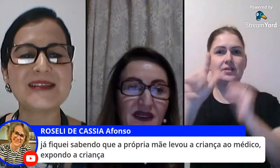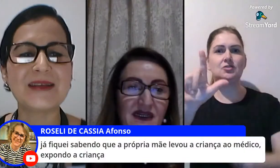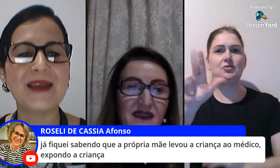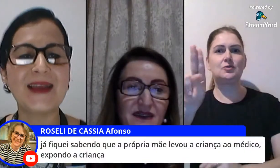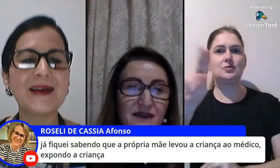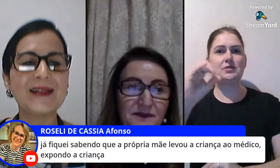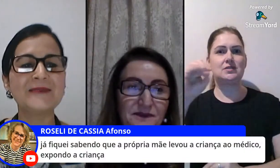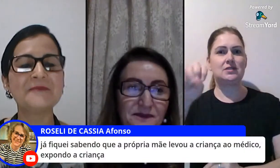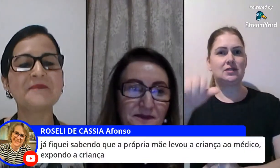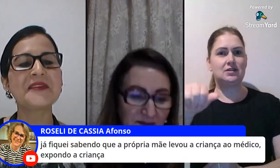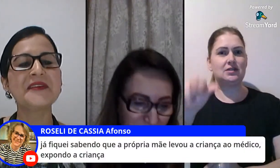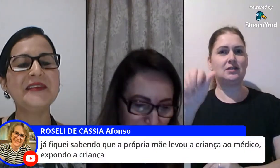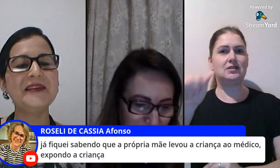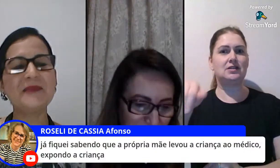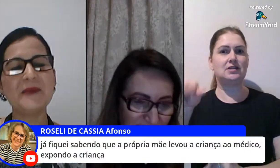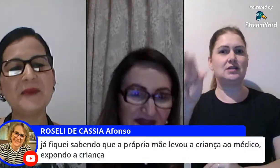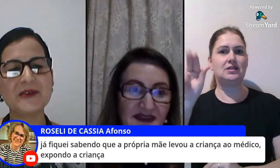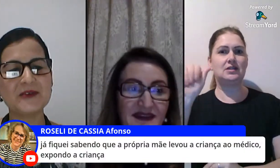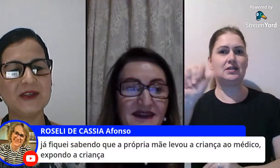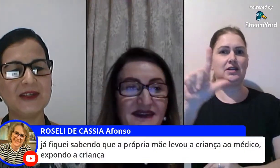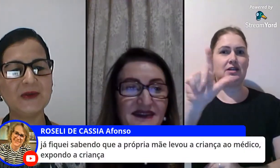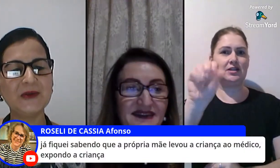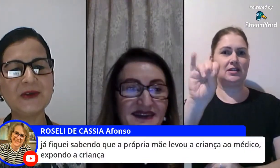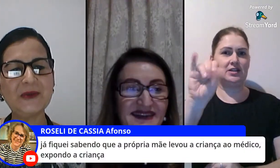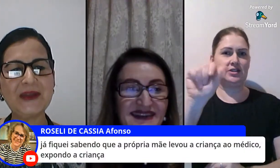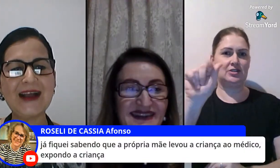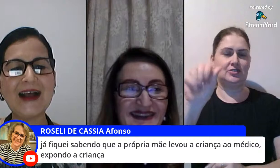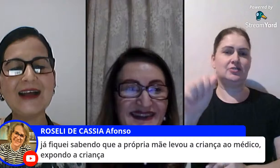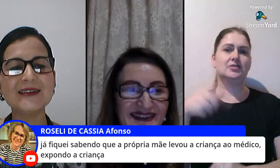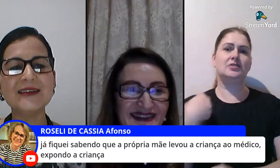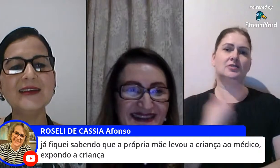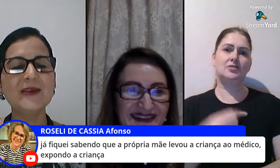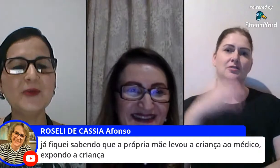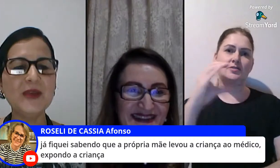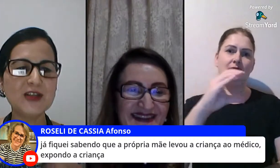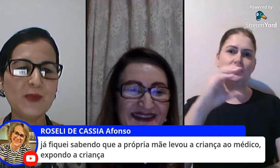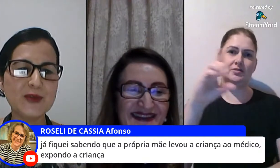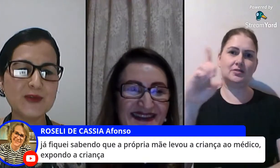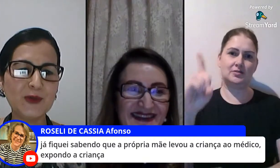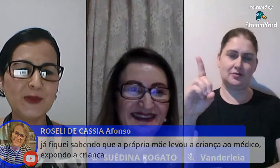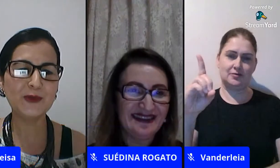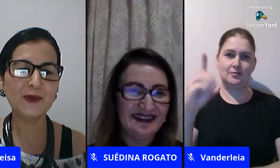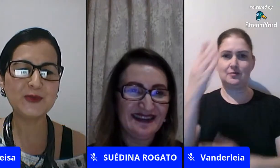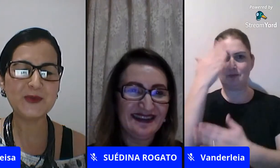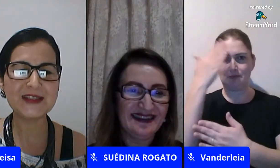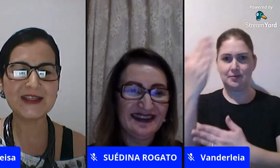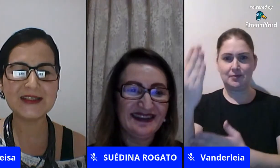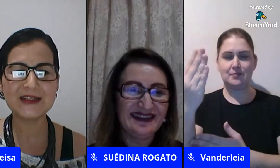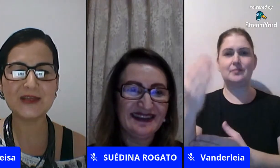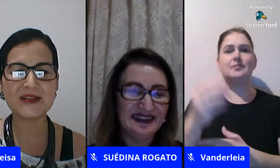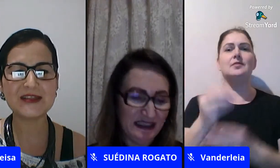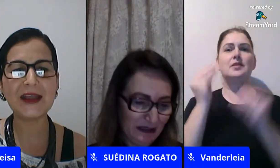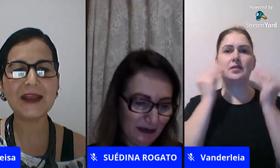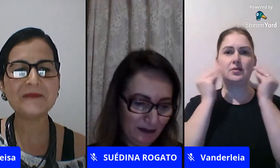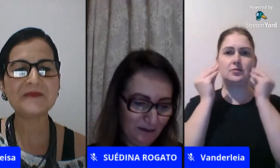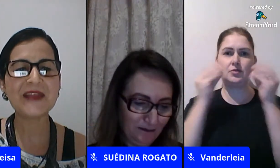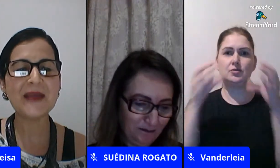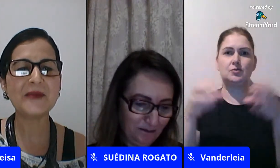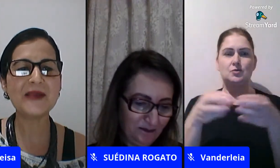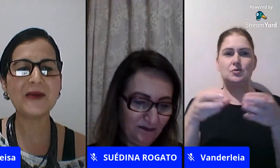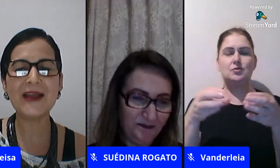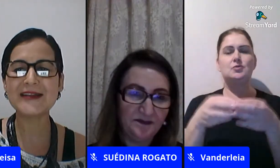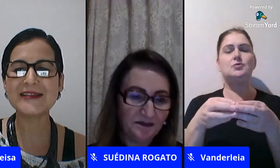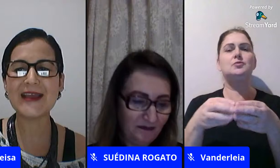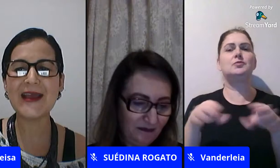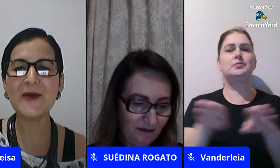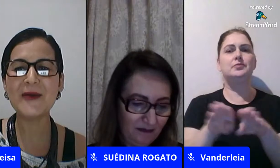Lígia e pra Isabela e também pra nossa coordenadora obrigada e um beijão pro pessoal do meu do grupo pesquisa a GPC né